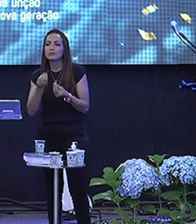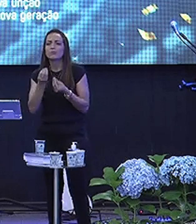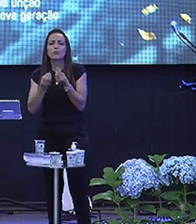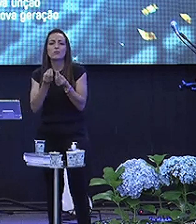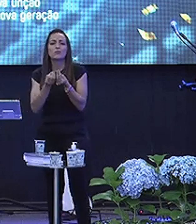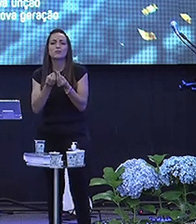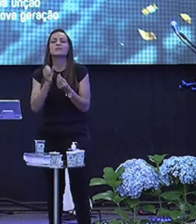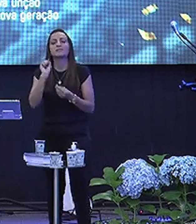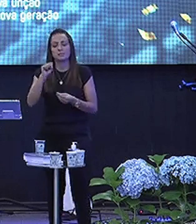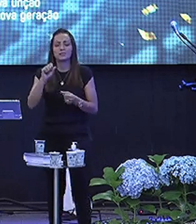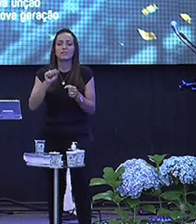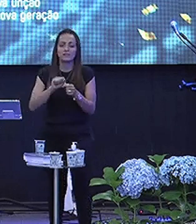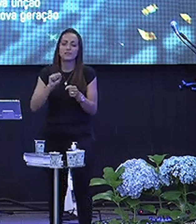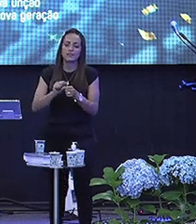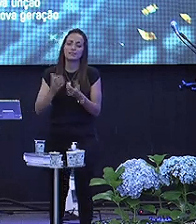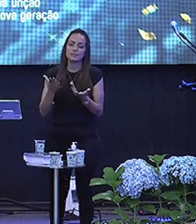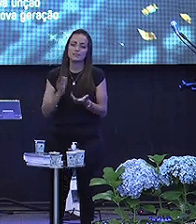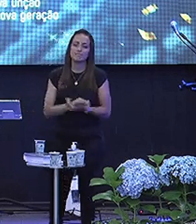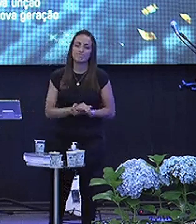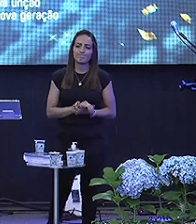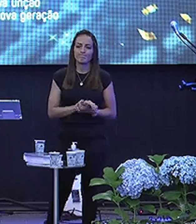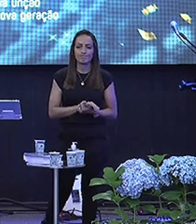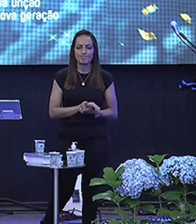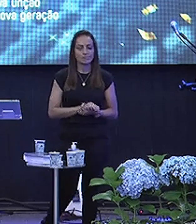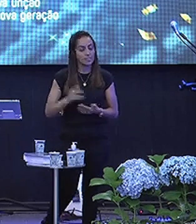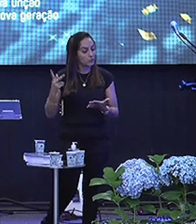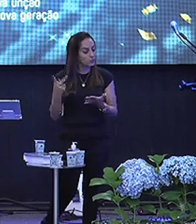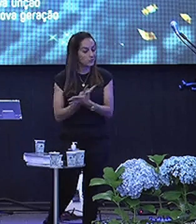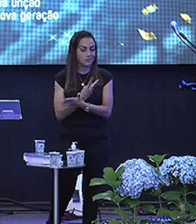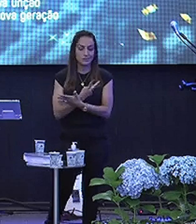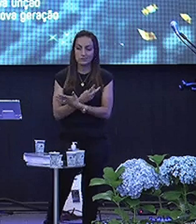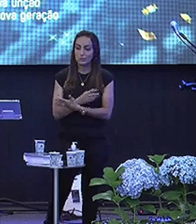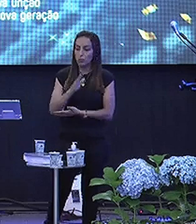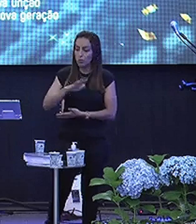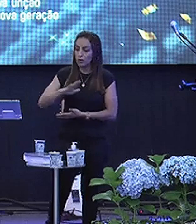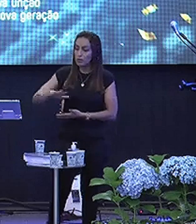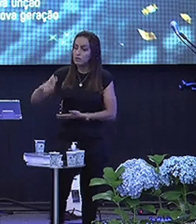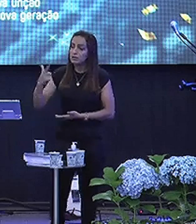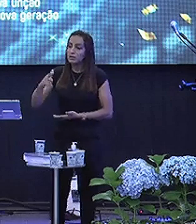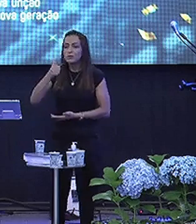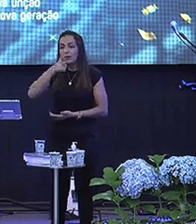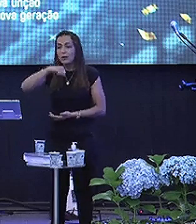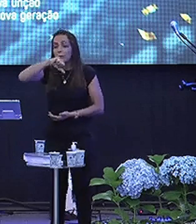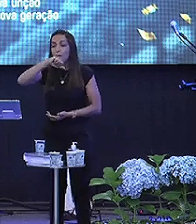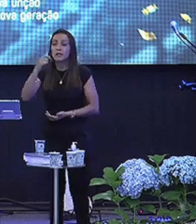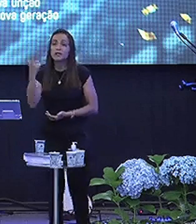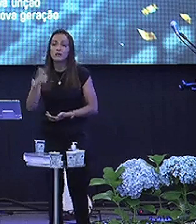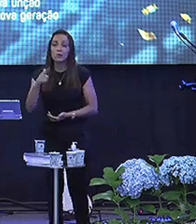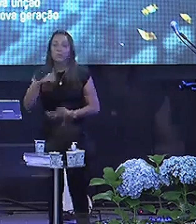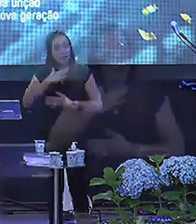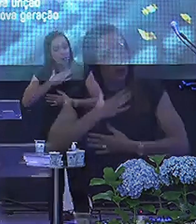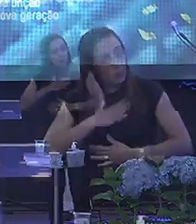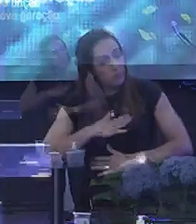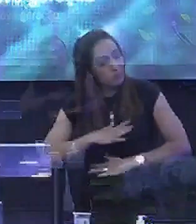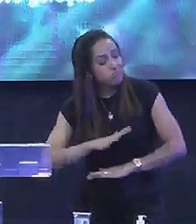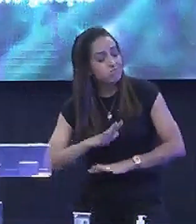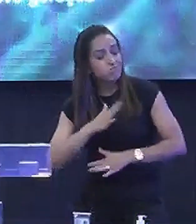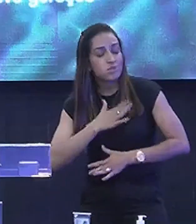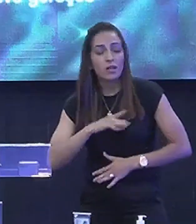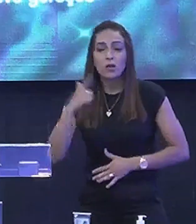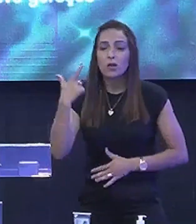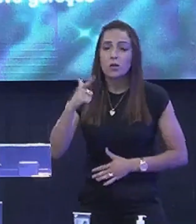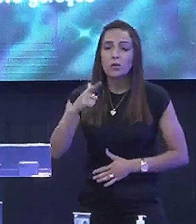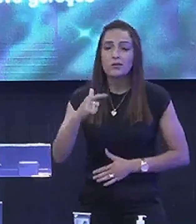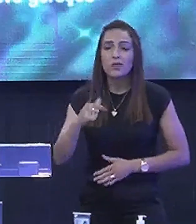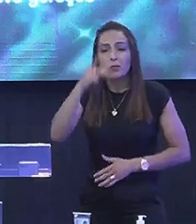parte Faz parte Uma criança Que não tem mãe Uma criança Que não tem tranquilidade Uma criança Que não tem